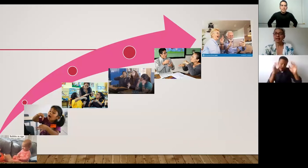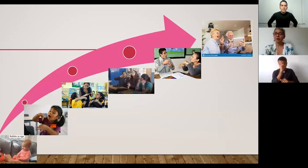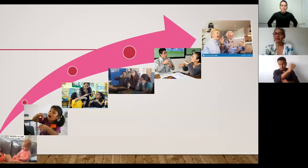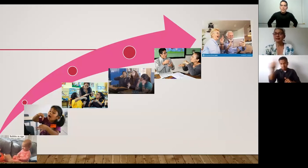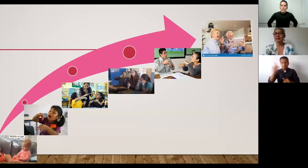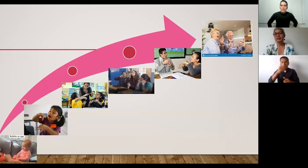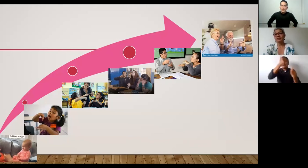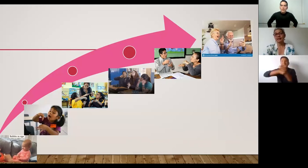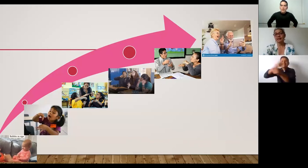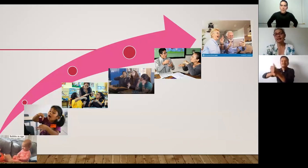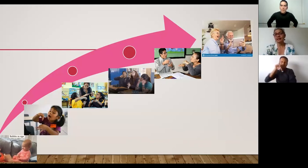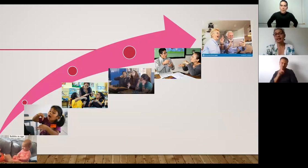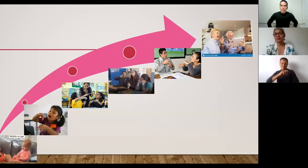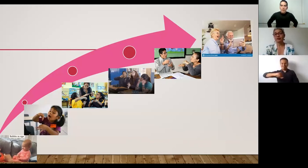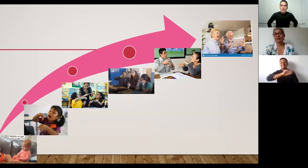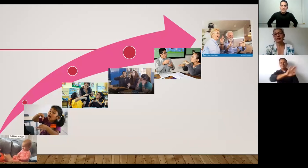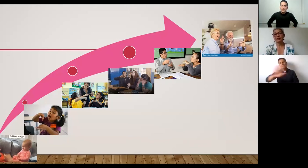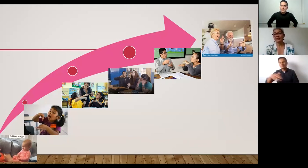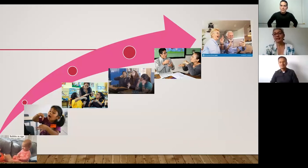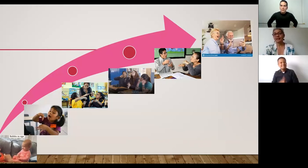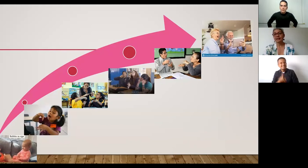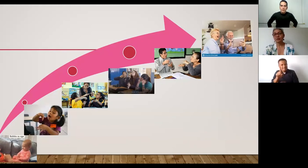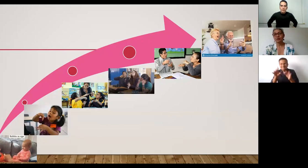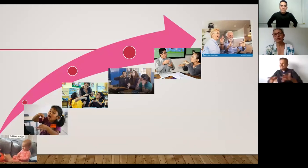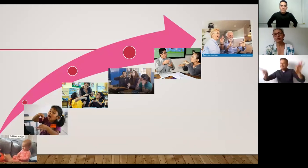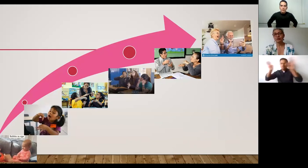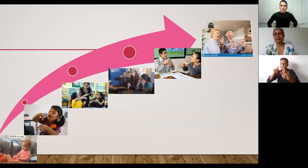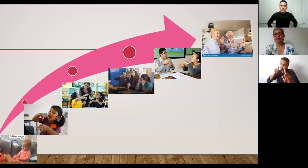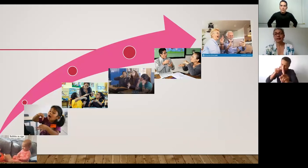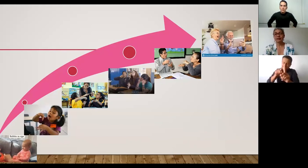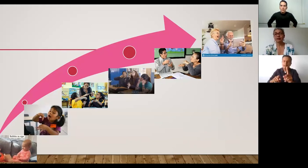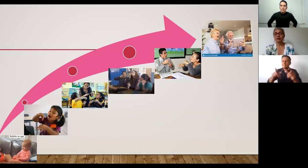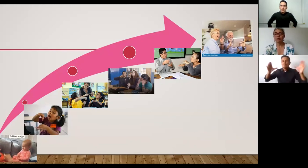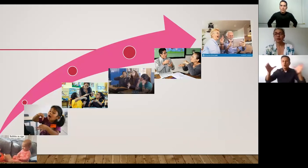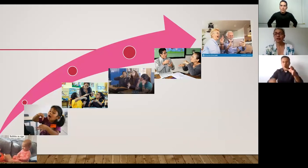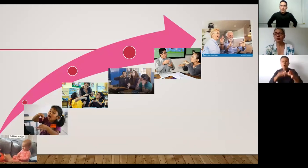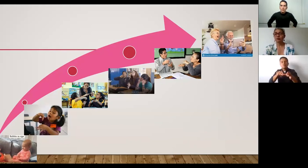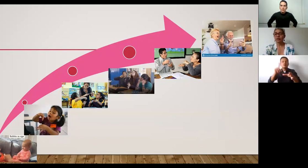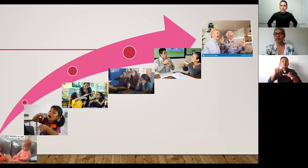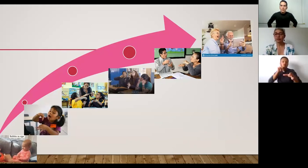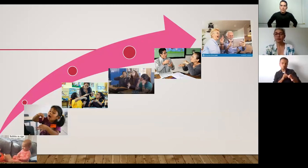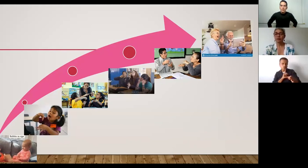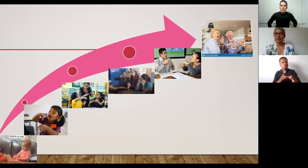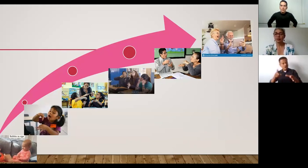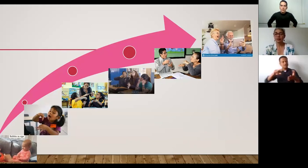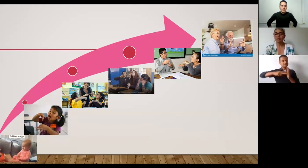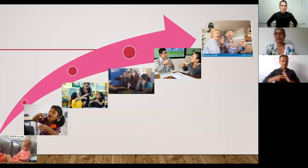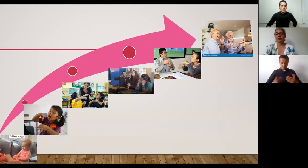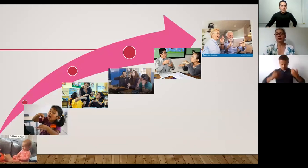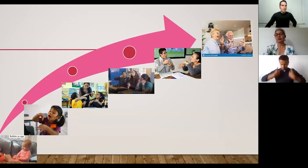apuesta siempre está en la posibilidad de que las personas sordas se constituyan como sujetos bilingües en